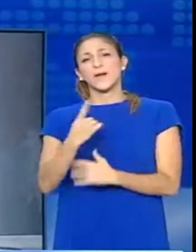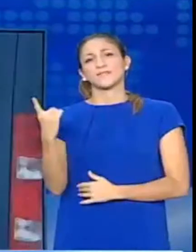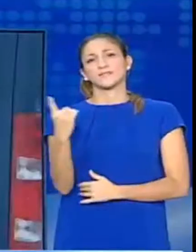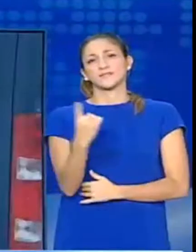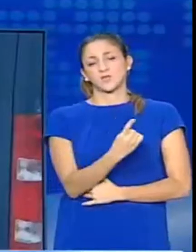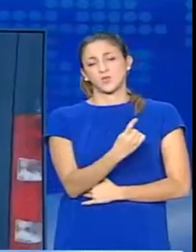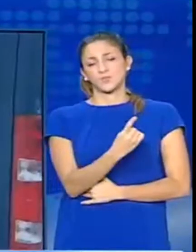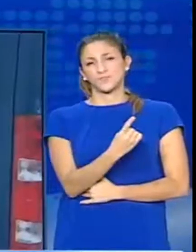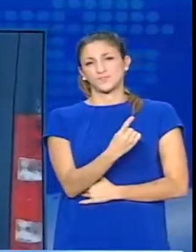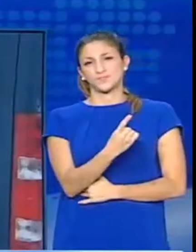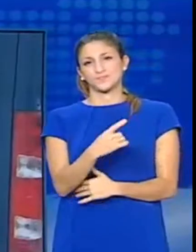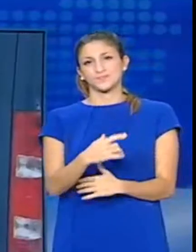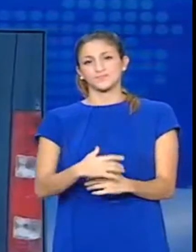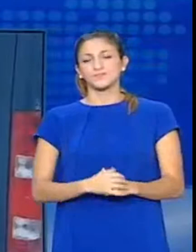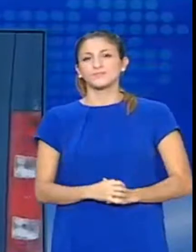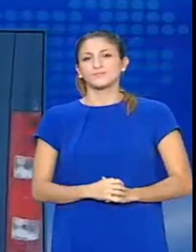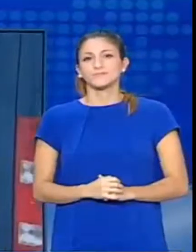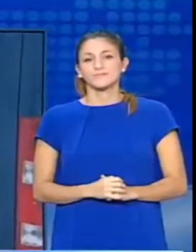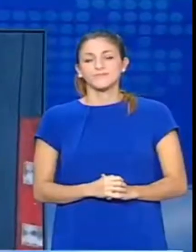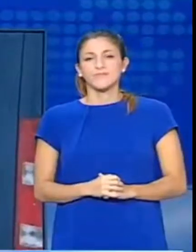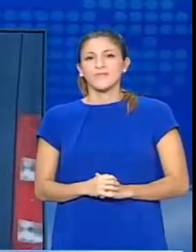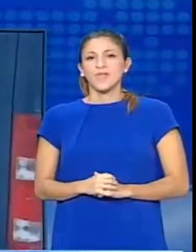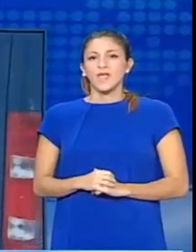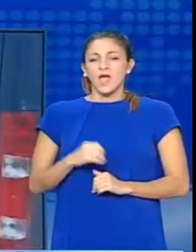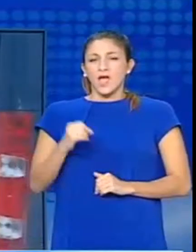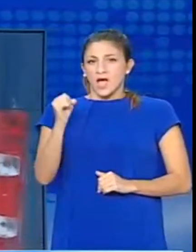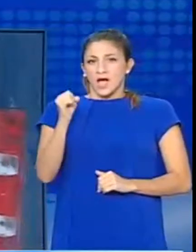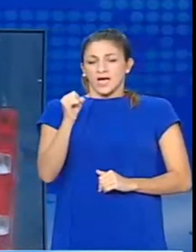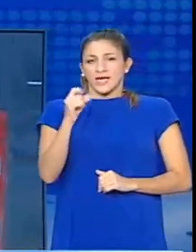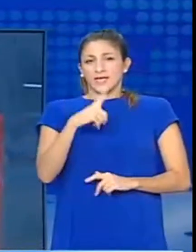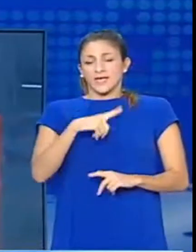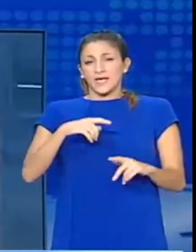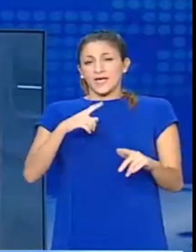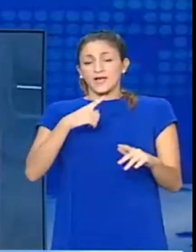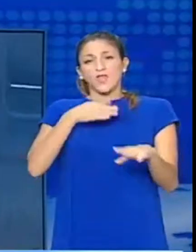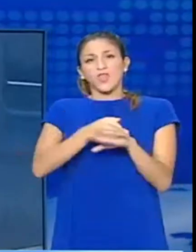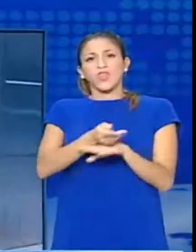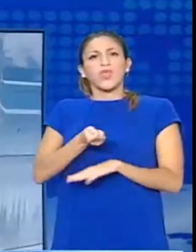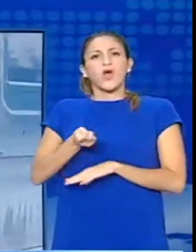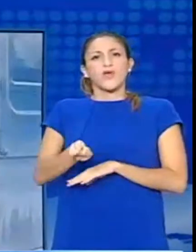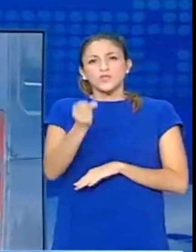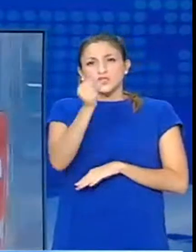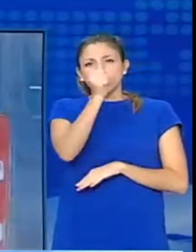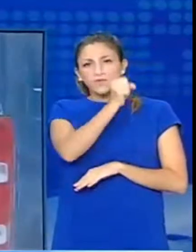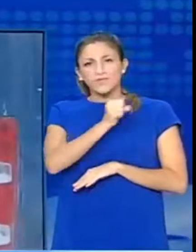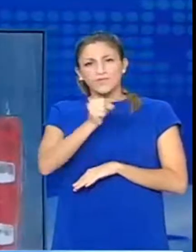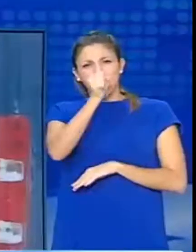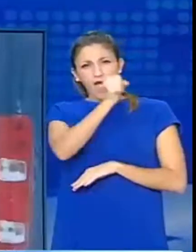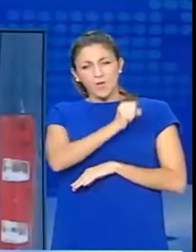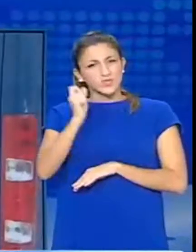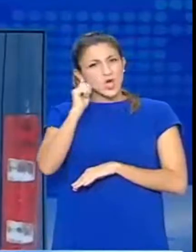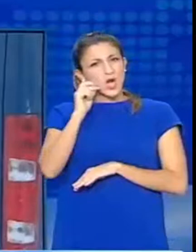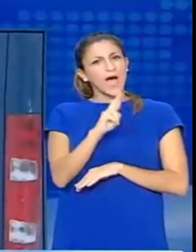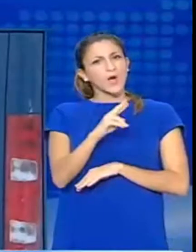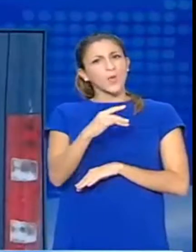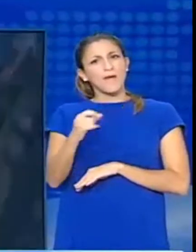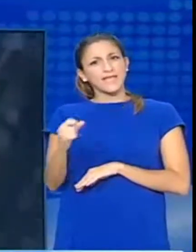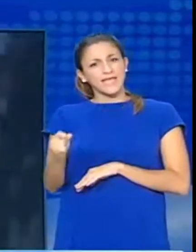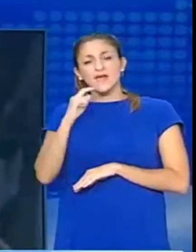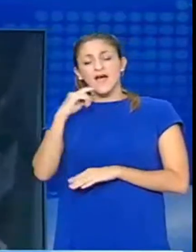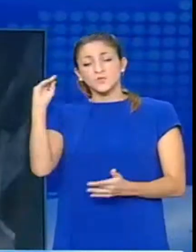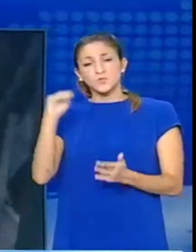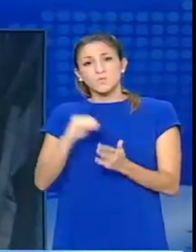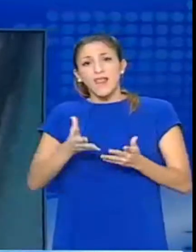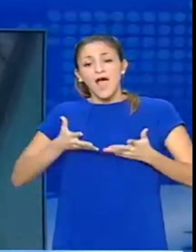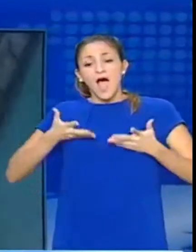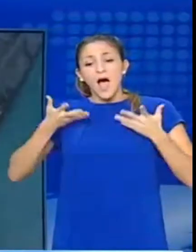Προθεσμία να απολογηθεί εκ νέου την Τρίτη ζήτησε και έλαβε από τον ανακριτή οκατομολογίαν δολοφόνος του Παύλου Φίσα Γιώργος